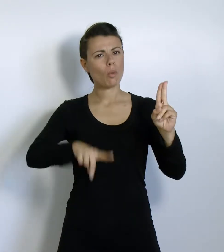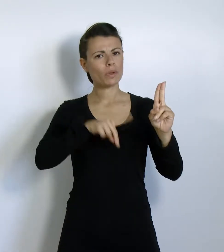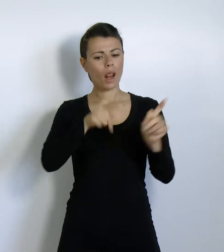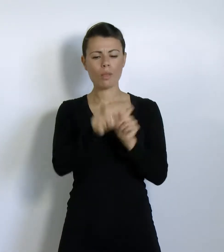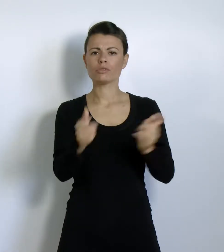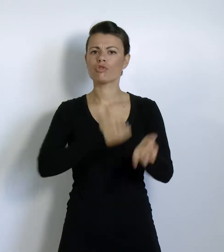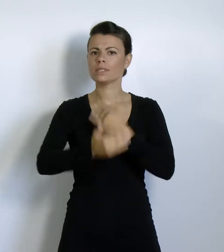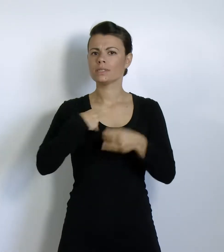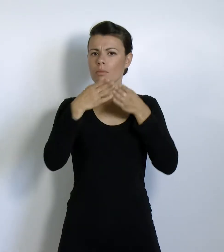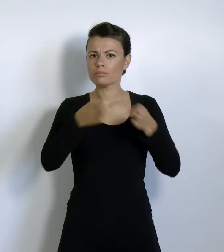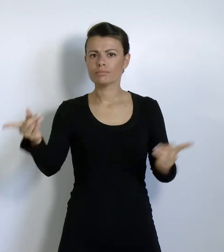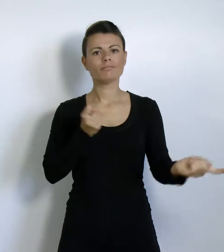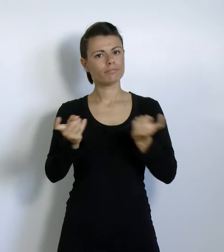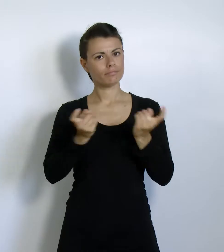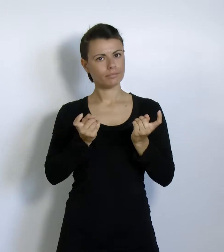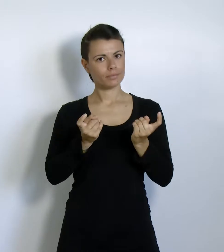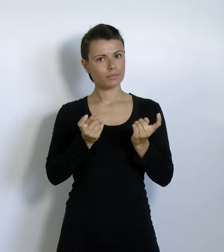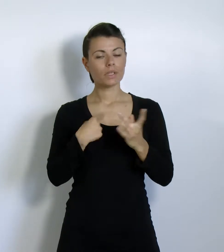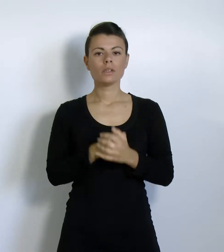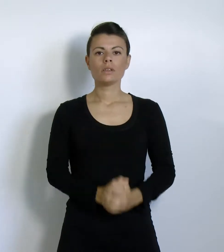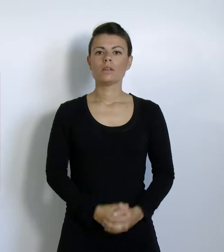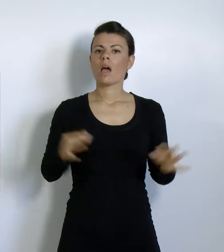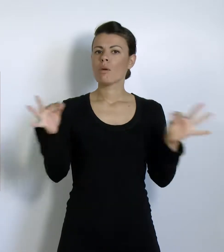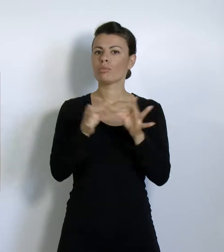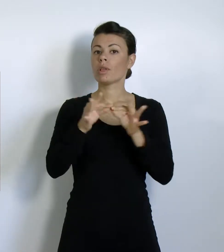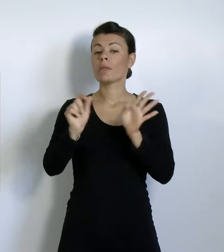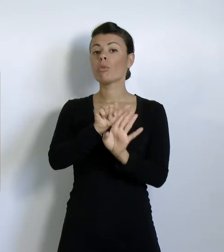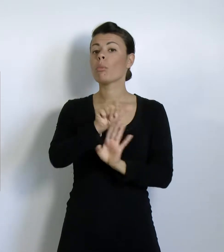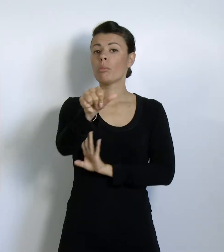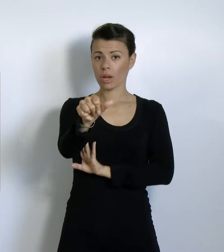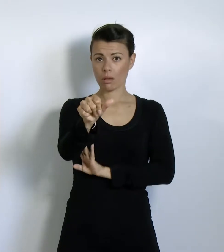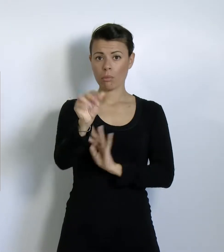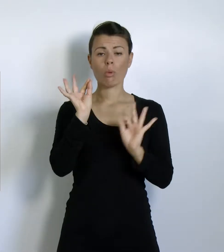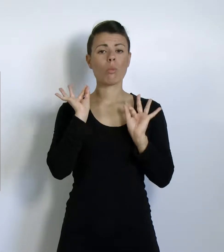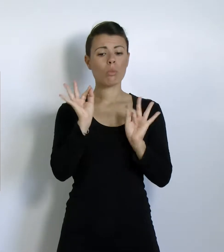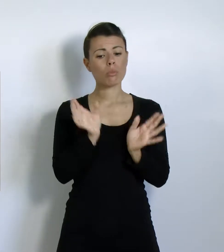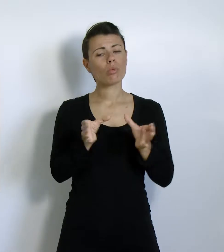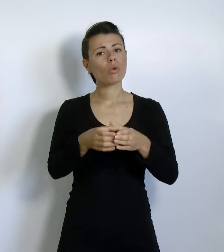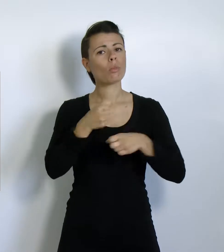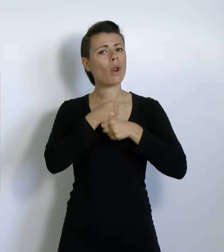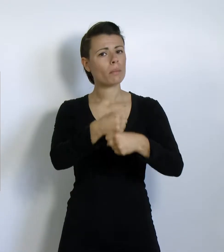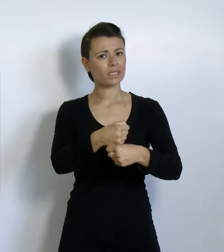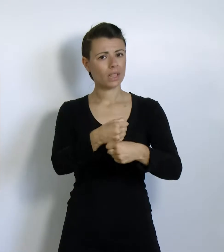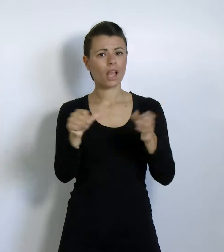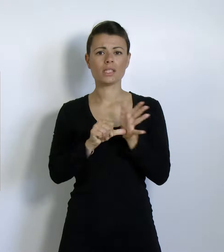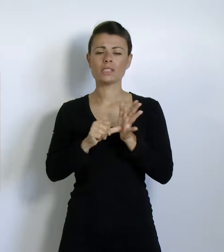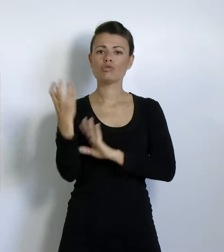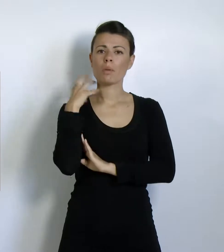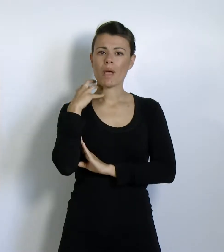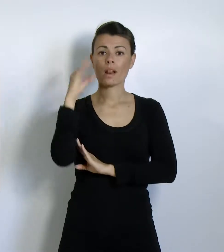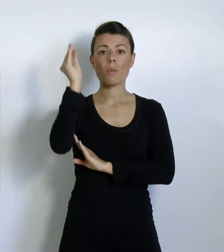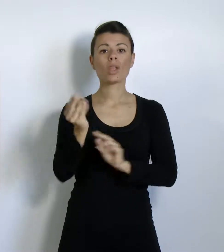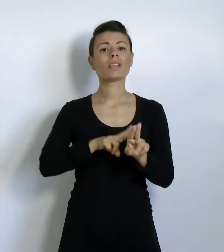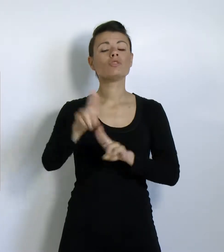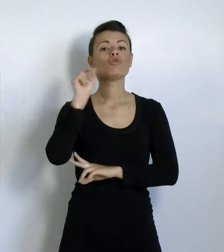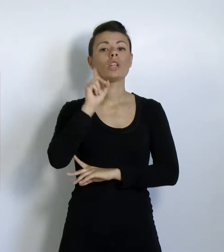Palazzo Pirelli alle persone diversamente abili. Il primo appuntamento è stato con i rappresentanti della sezione